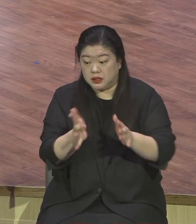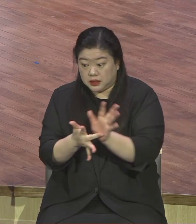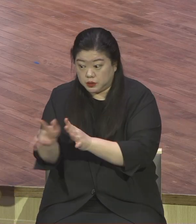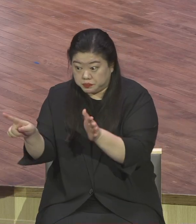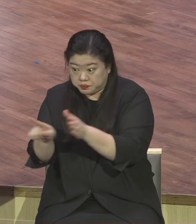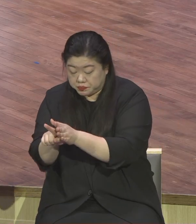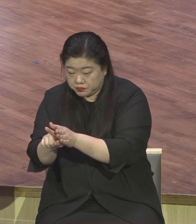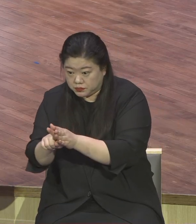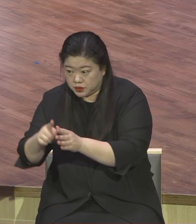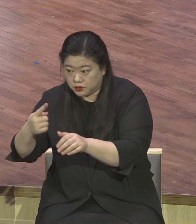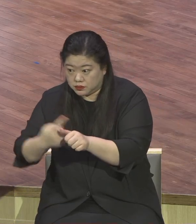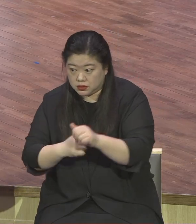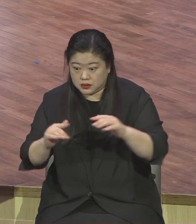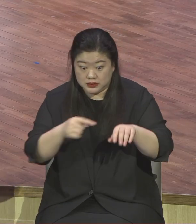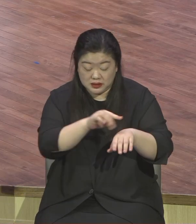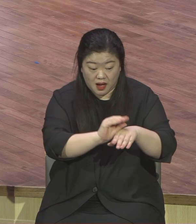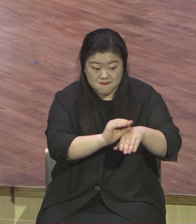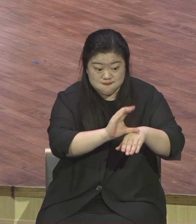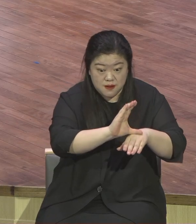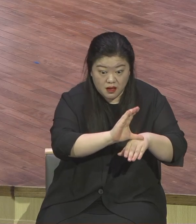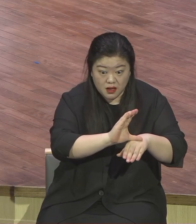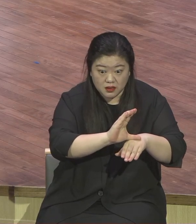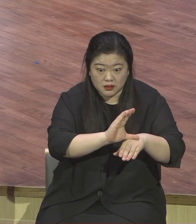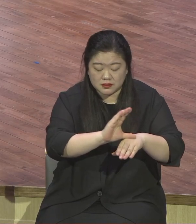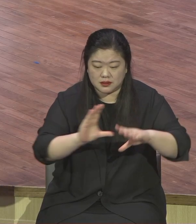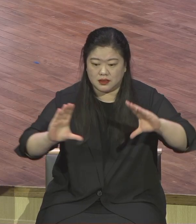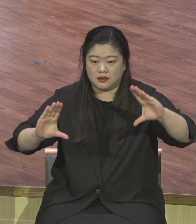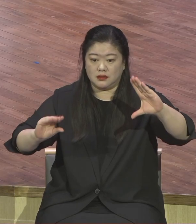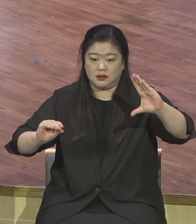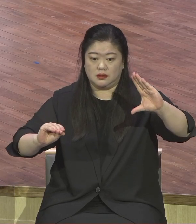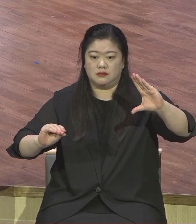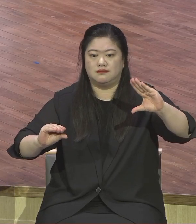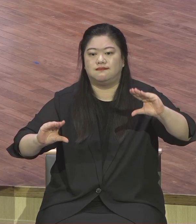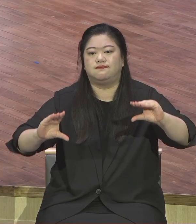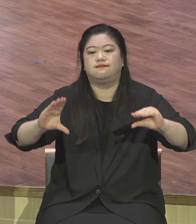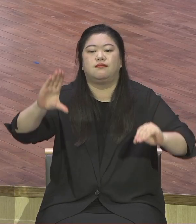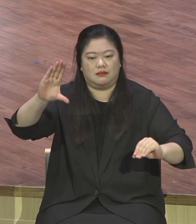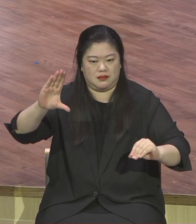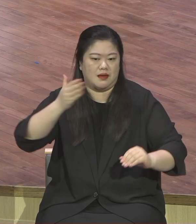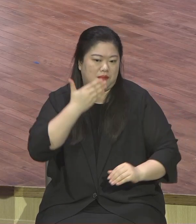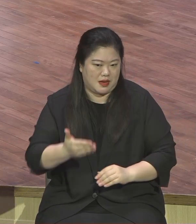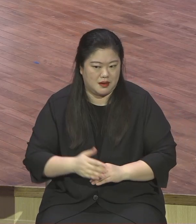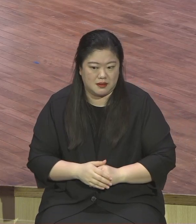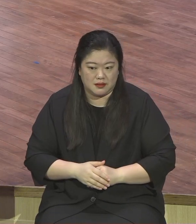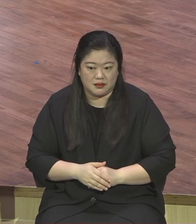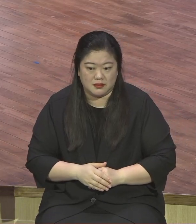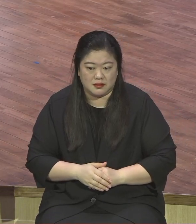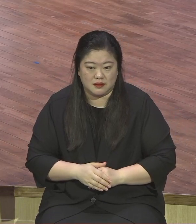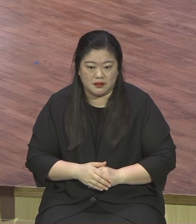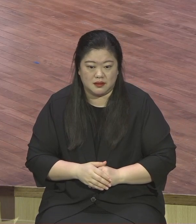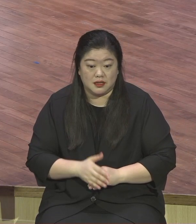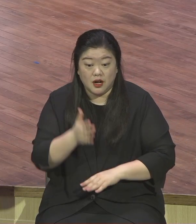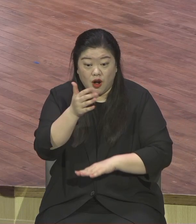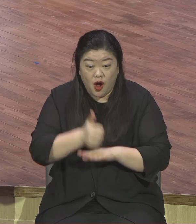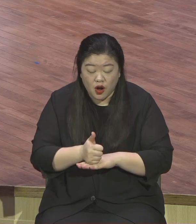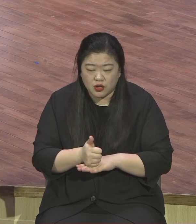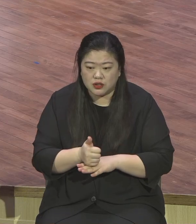합당하도록 바뀌게 되었어요 그래서 이제 여러분이 무엇보다도 인생 우선순위를 어디에 둬야 되느냐 예배도 예배 예배